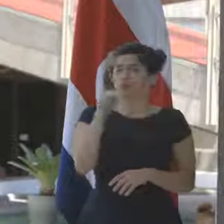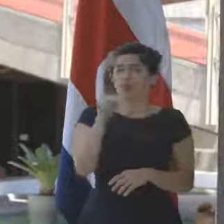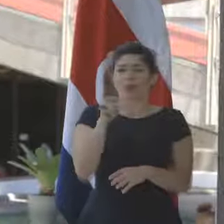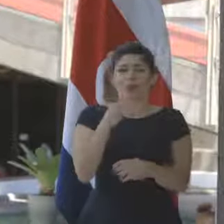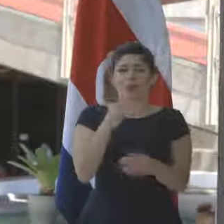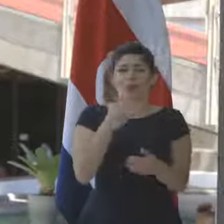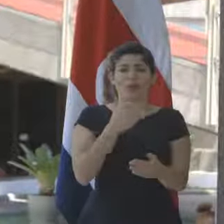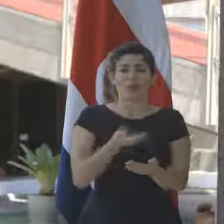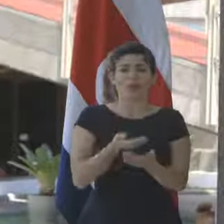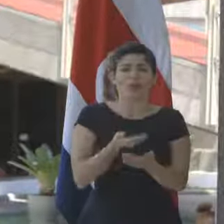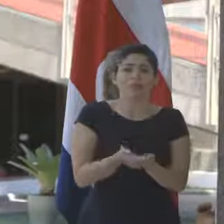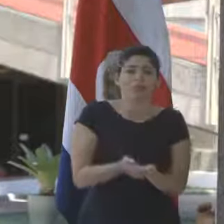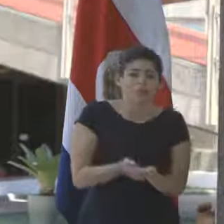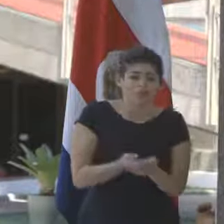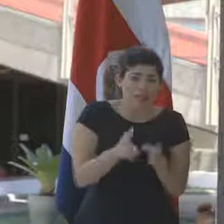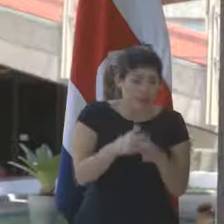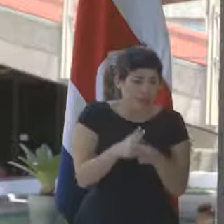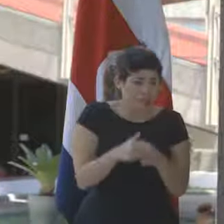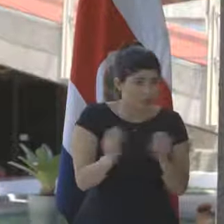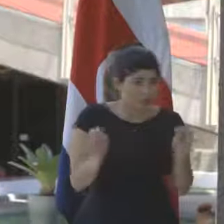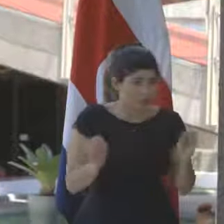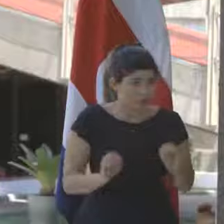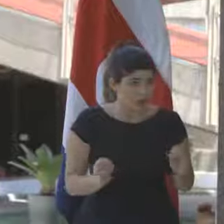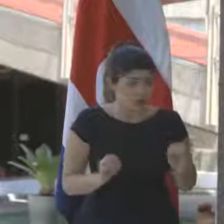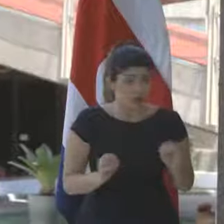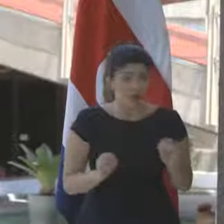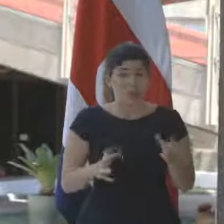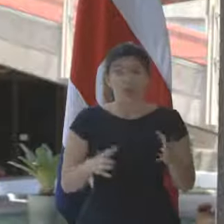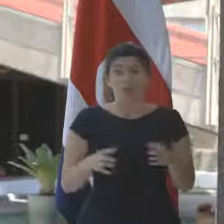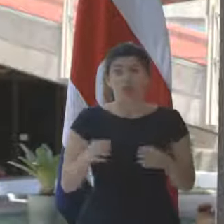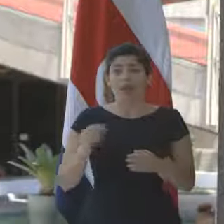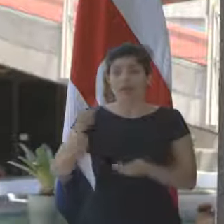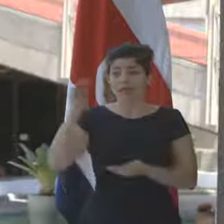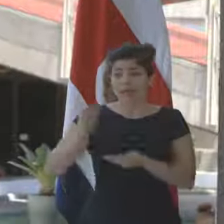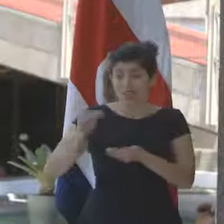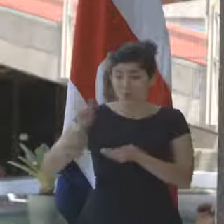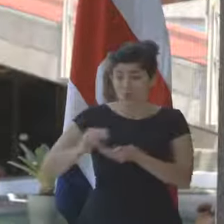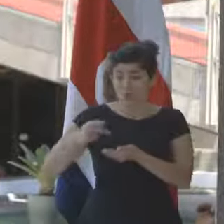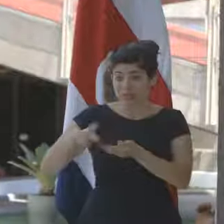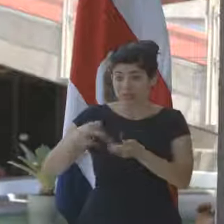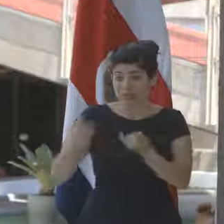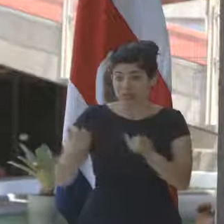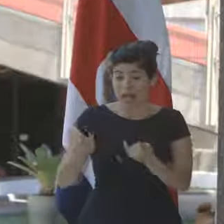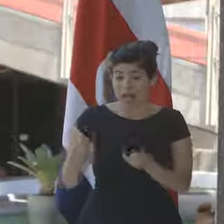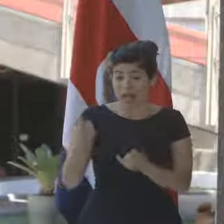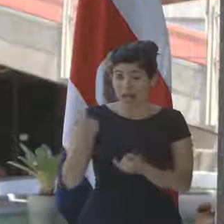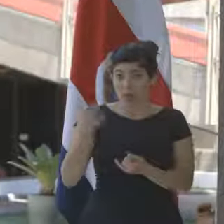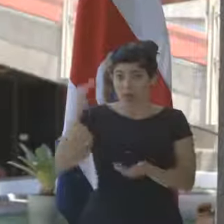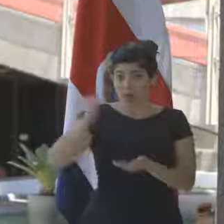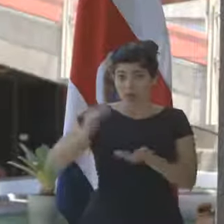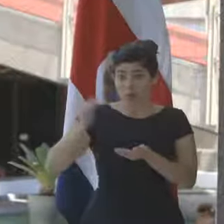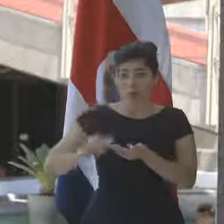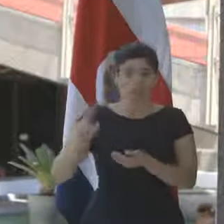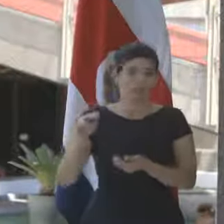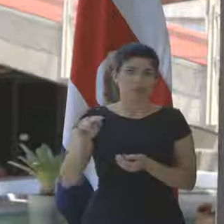ni despidos, ni reducciones en las remuneraciones actuales de